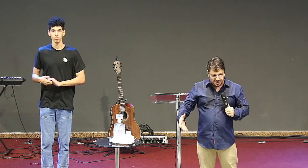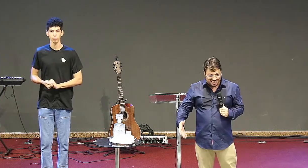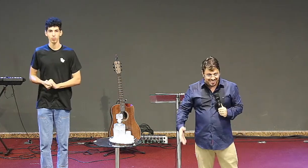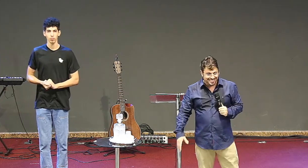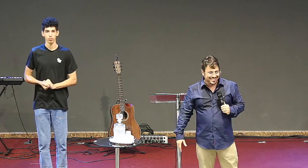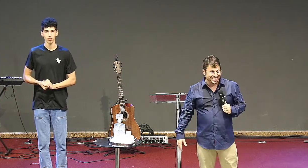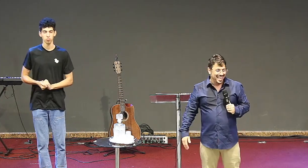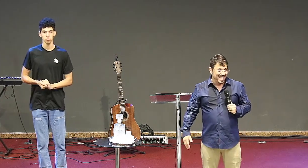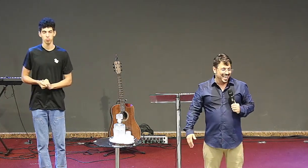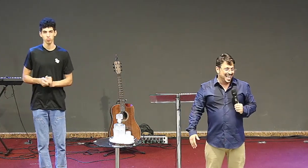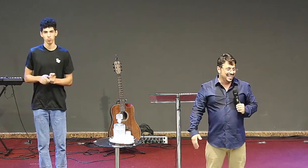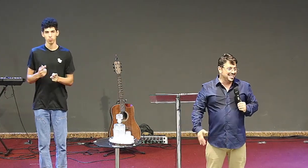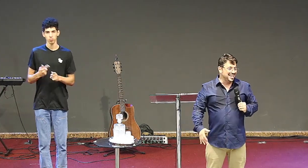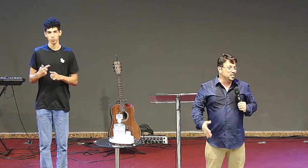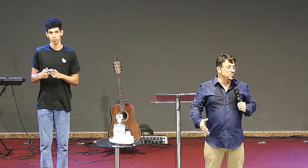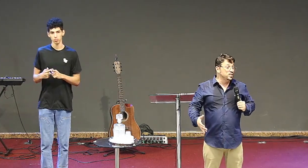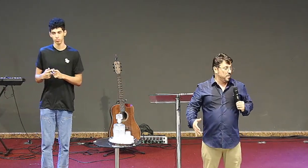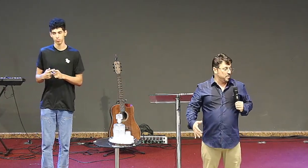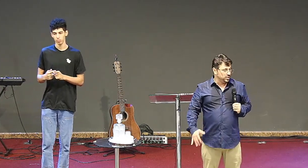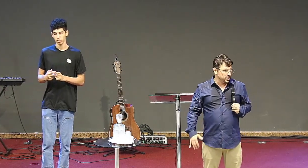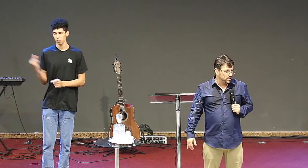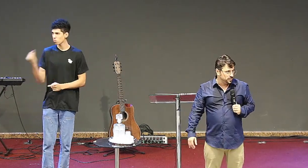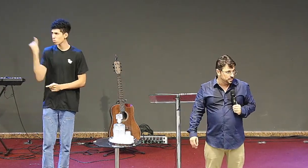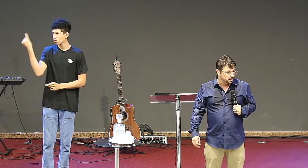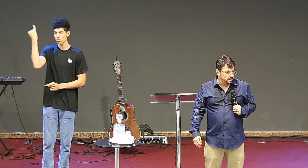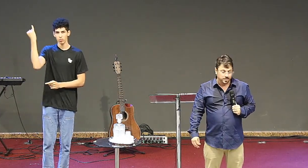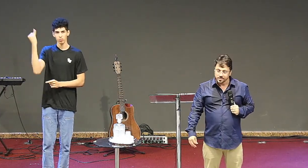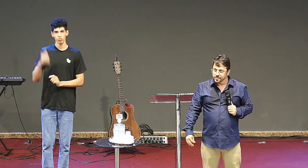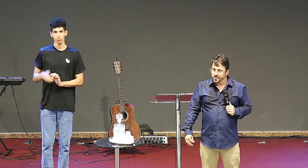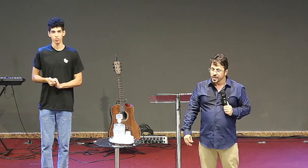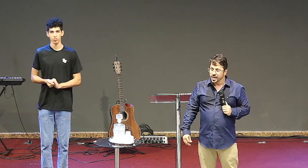ela é da vida ela traz vida para a gente